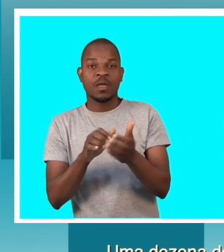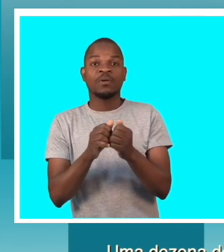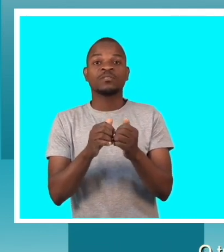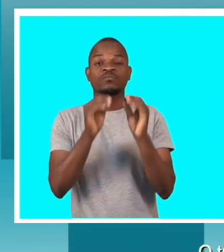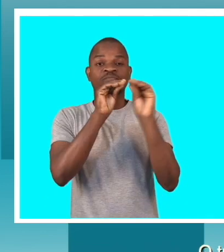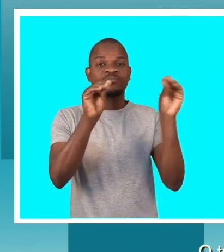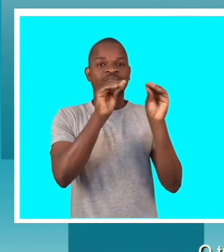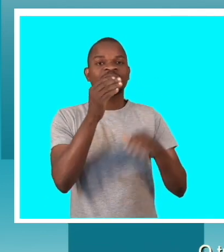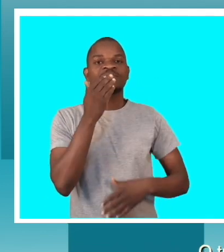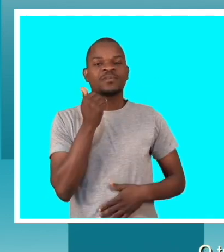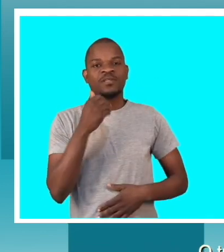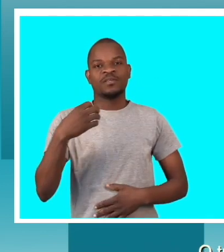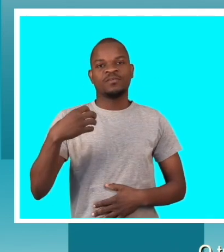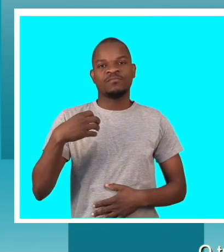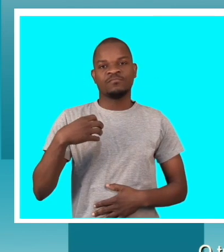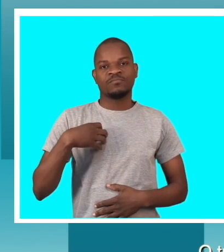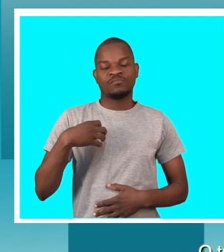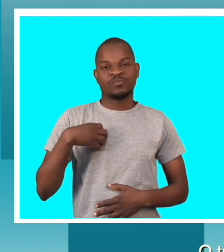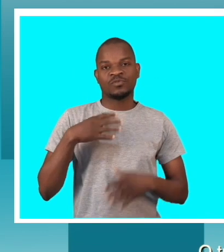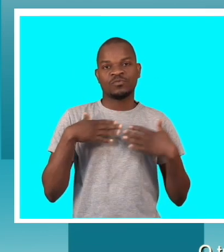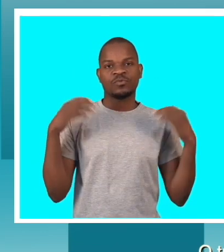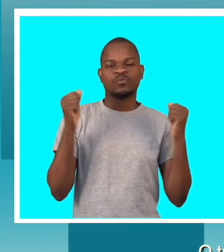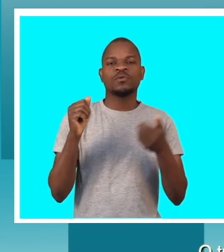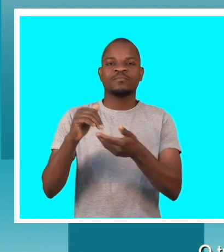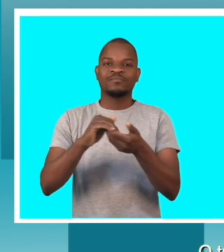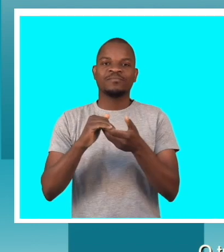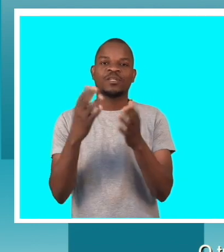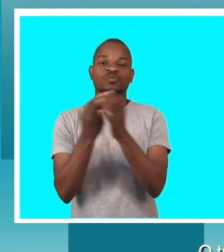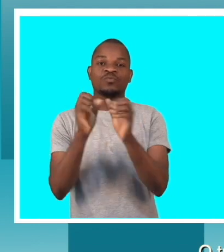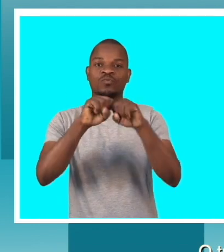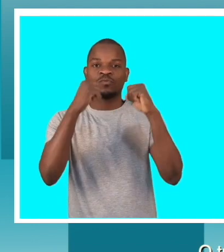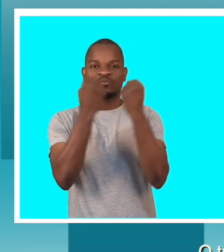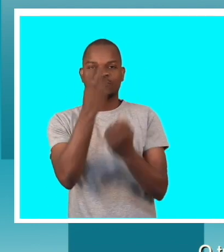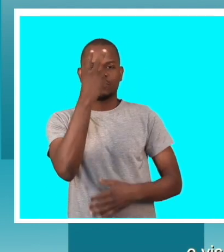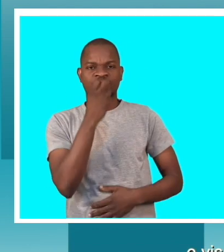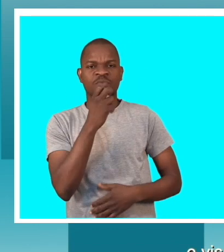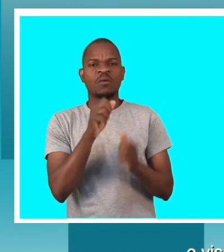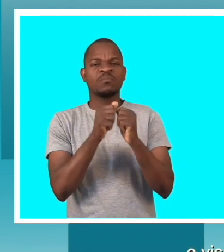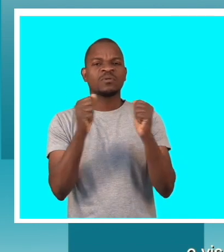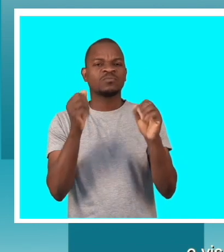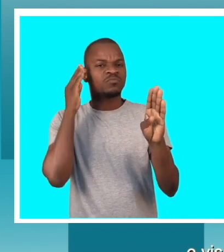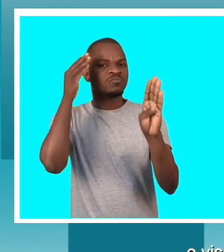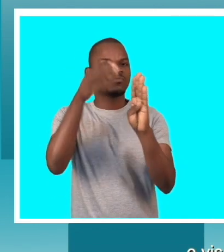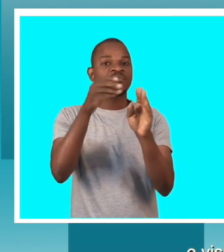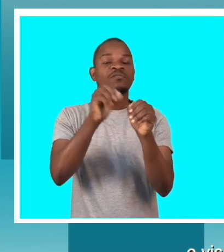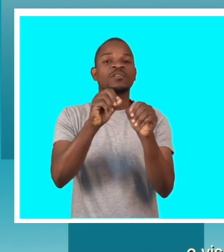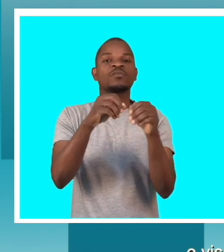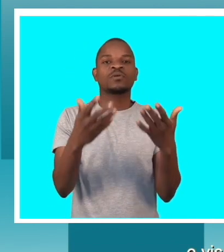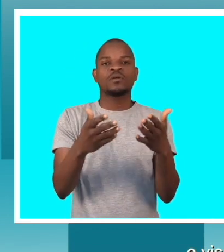treinamento foi orientado pelo Ministério da Saúde em parceria com a CAMU e visa garantir que os pacientes cegos